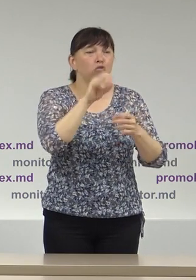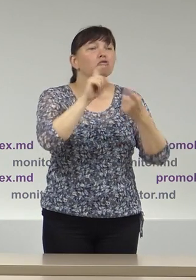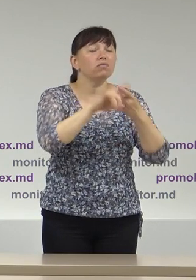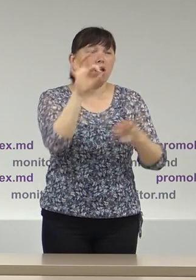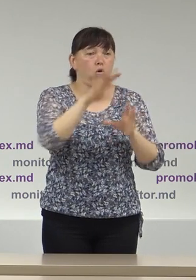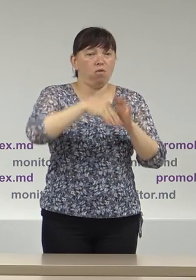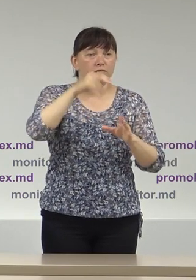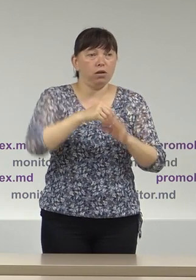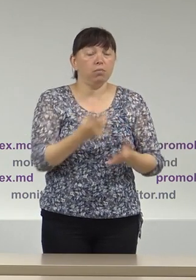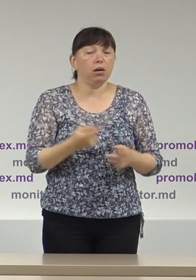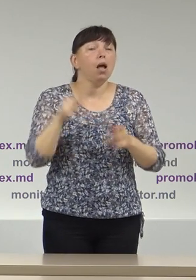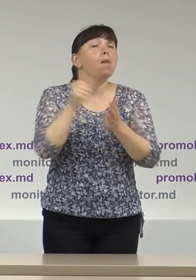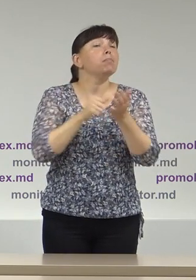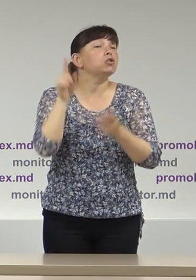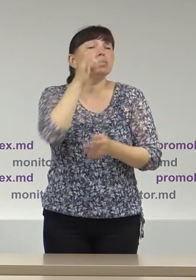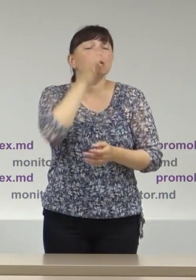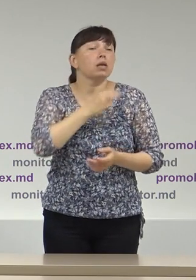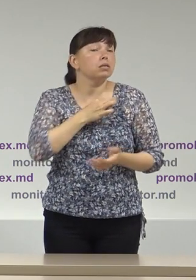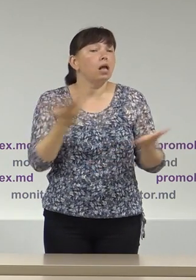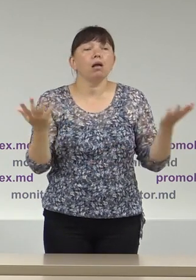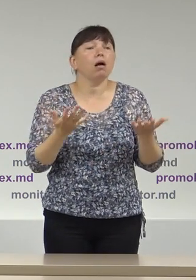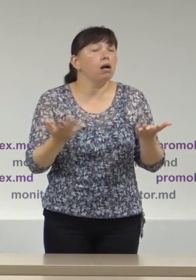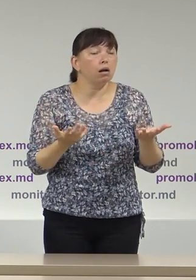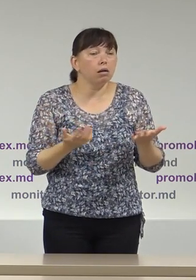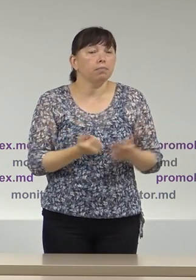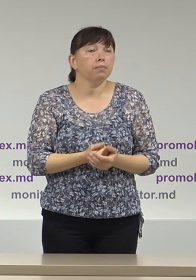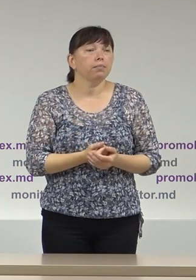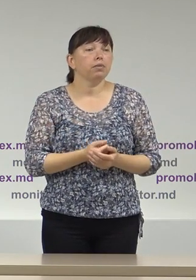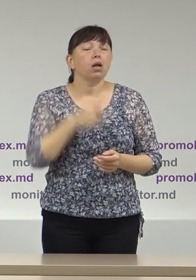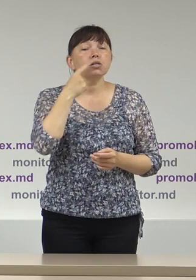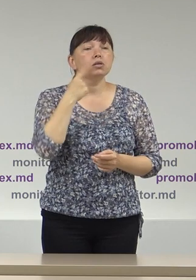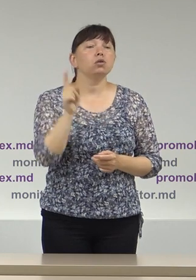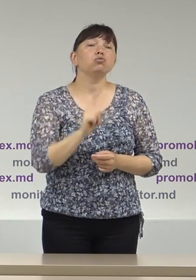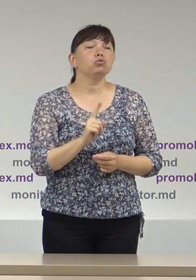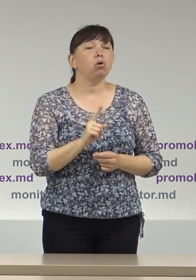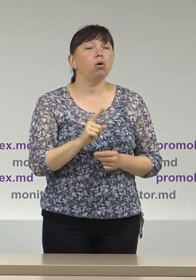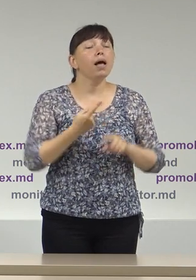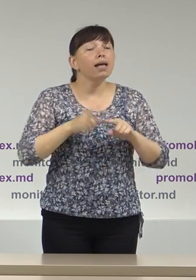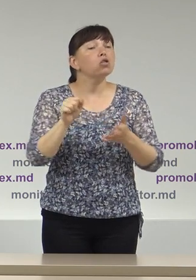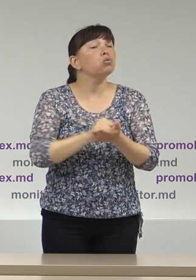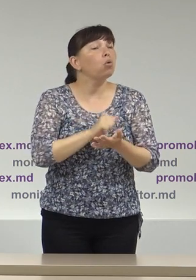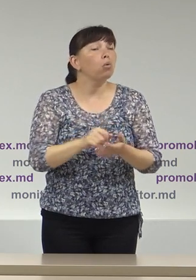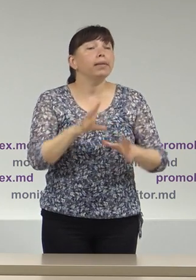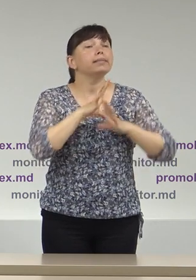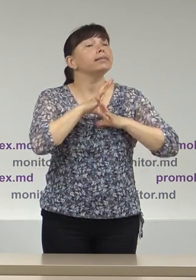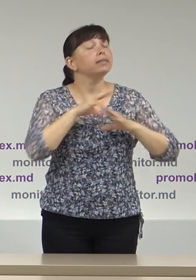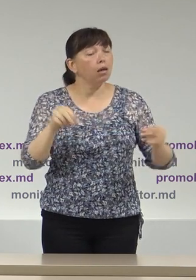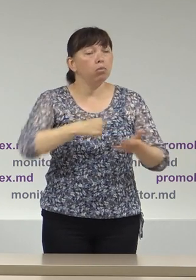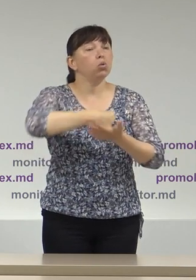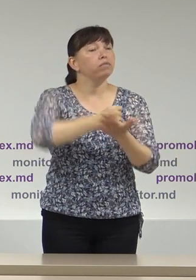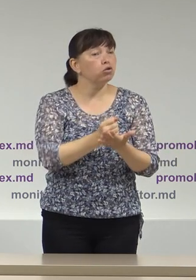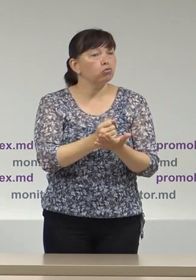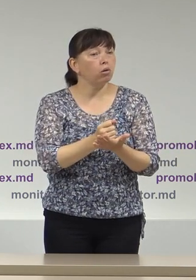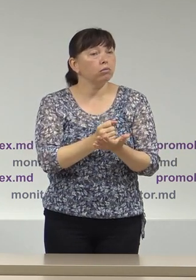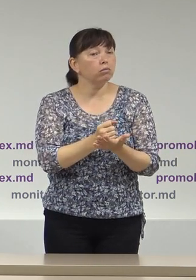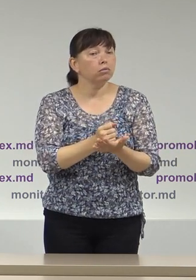motivul invocat de către reprezentanții Consiliului Municipal a fost că acest document nu a fost aprobat